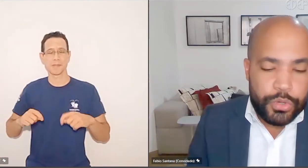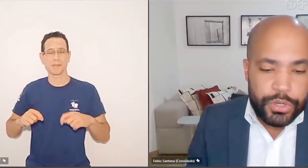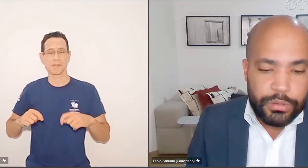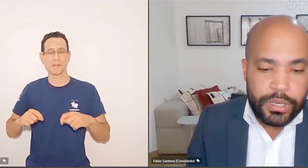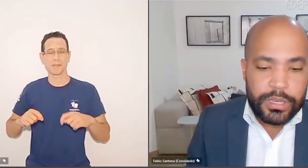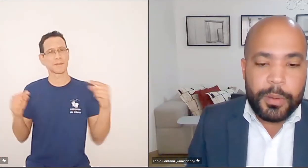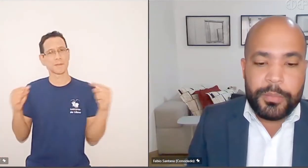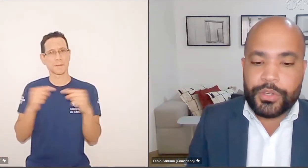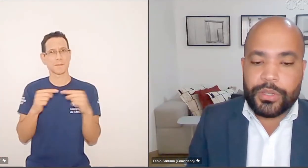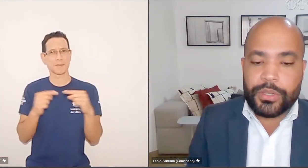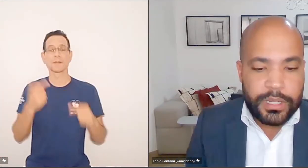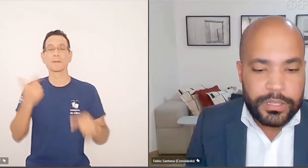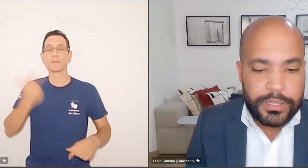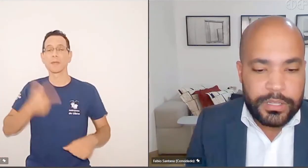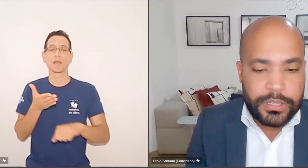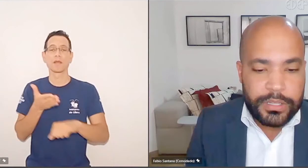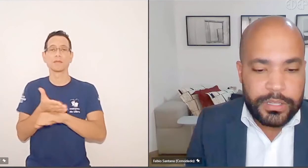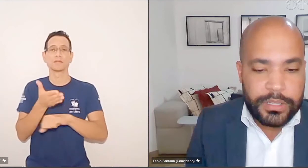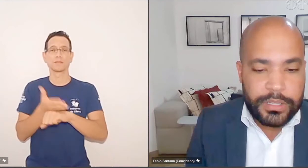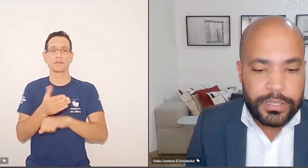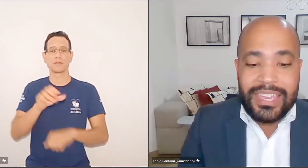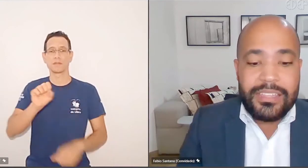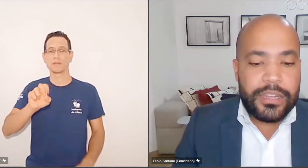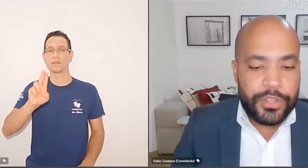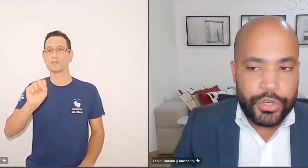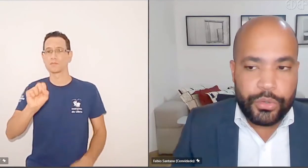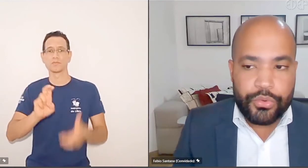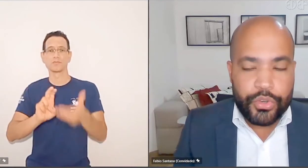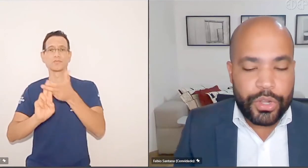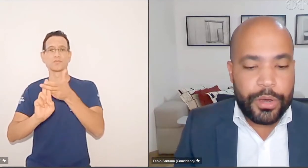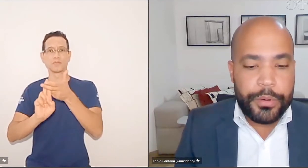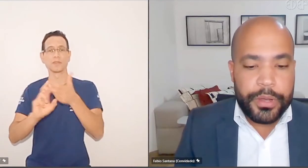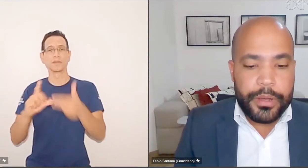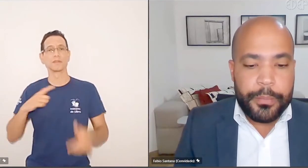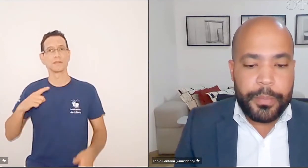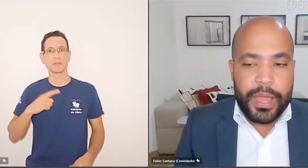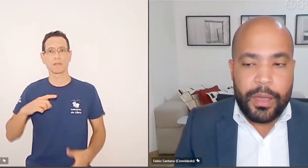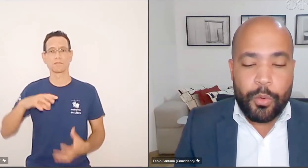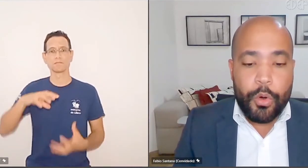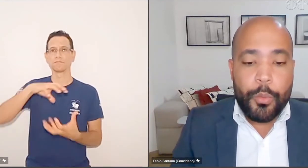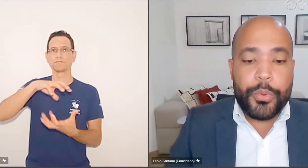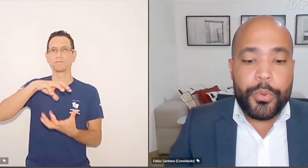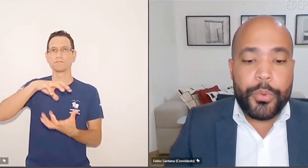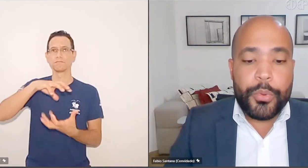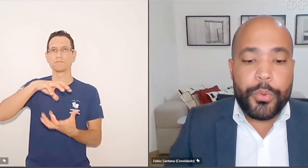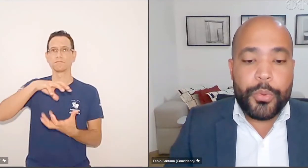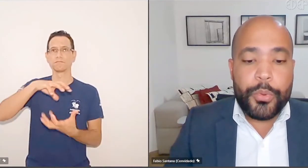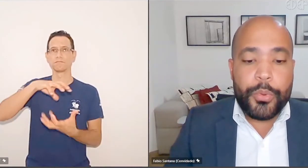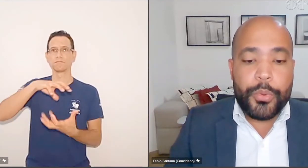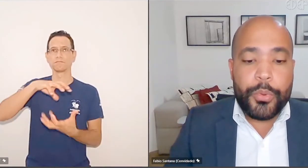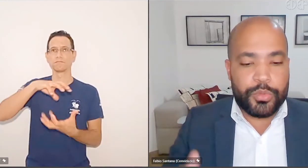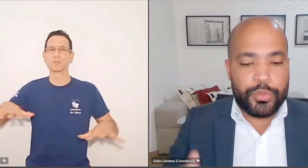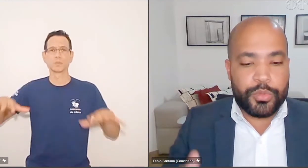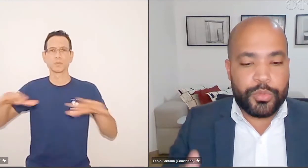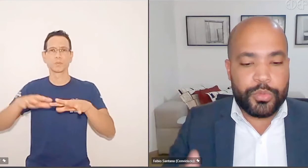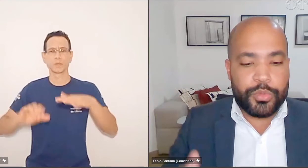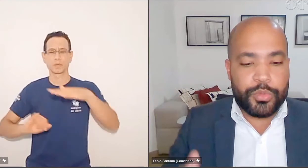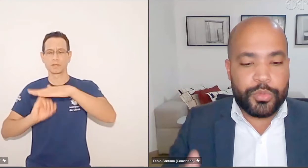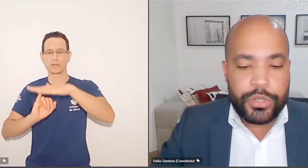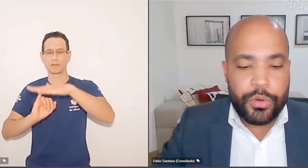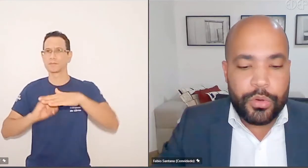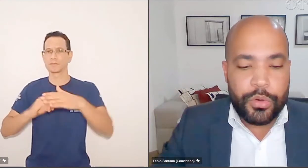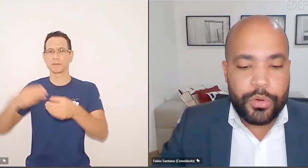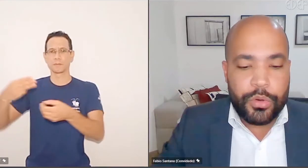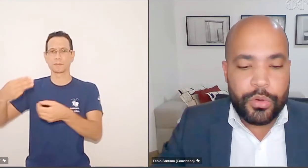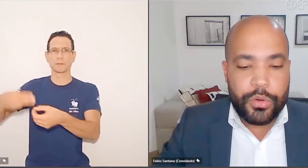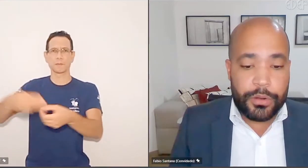acesso à SUS, que é uma medida muito interessante, um convênio interinstitucional, um compromisso com a dejudicialização da saúde, o município de